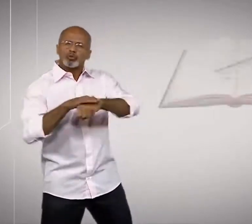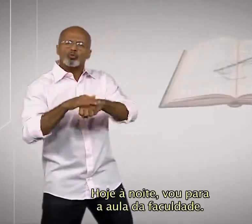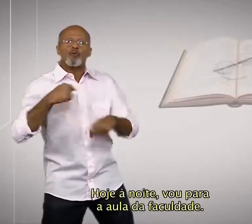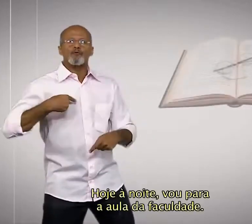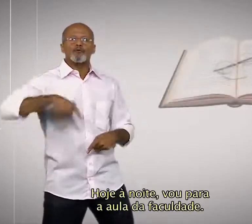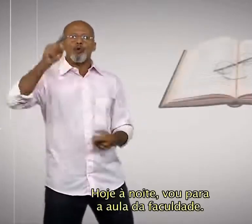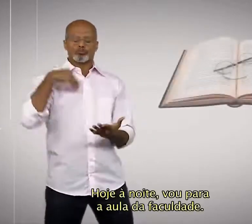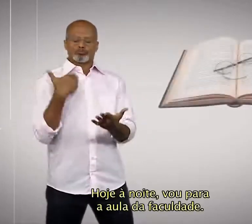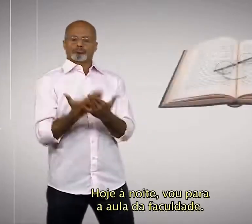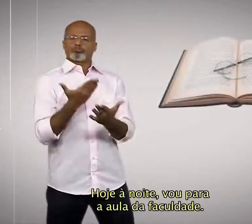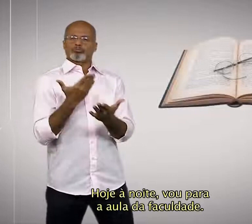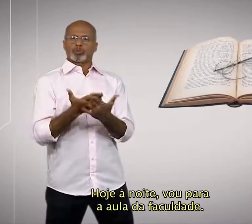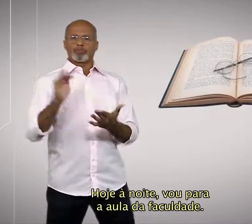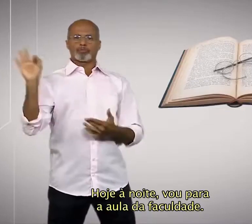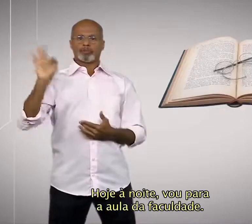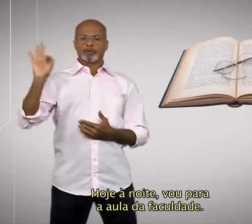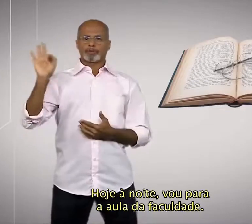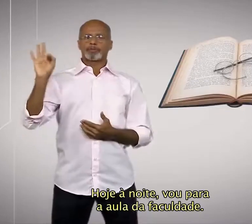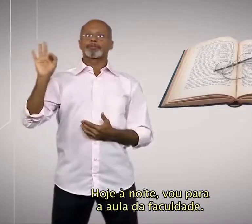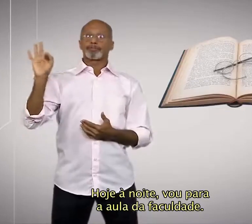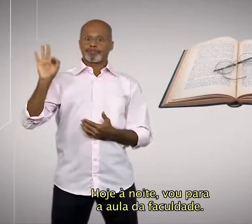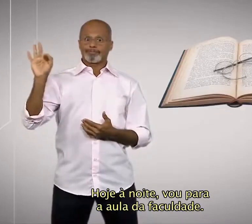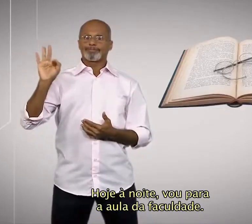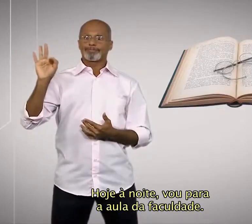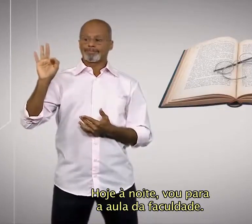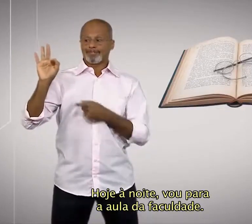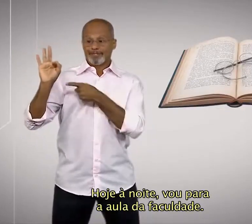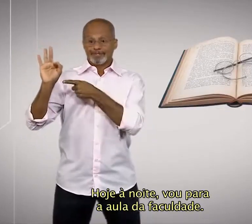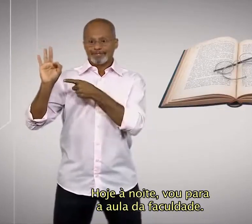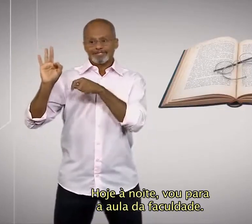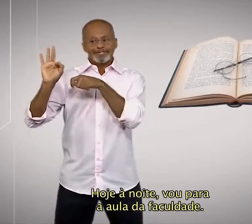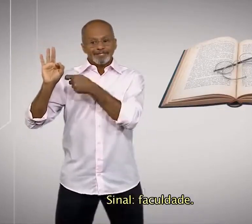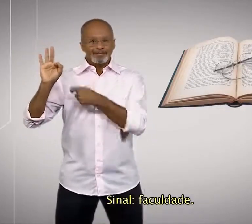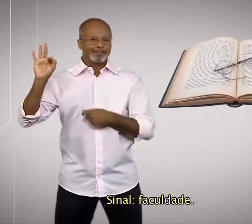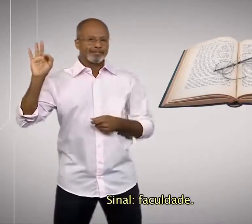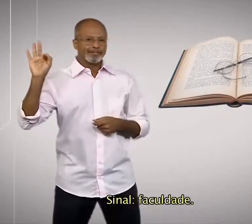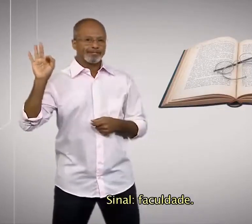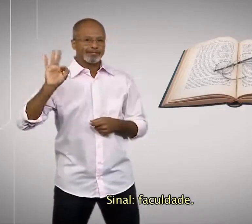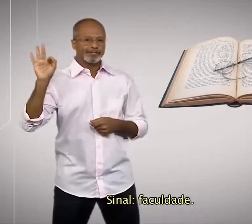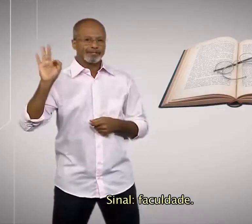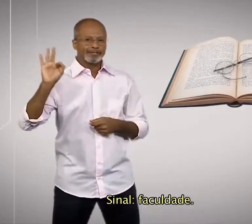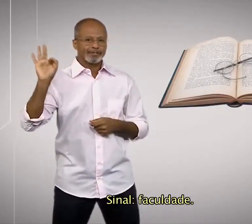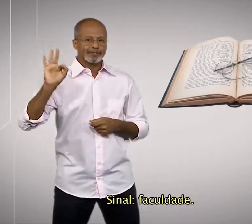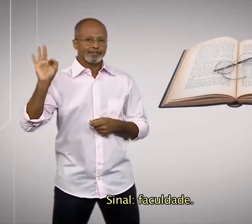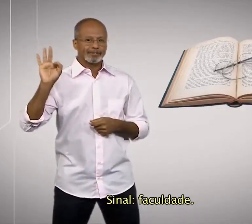Hoje à noite, vou para a aula da faculdade. Sinal, faculdade.